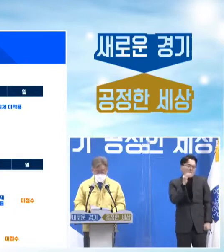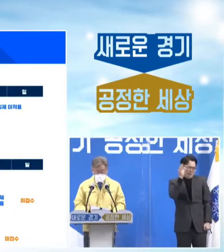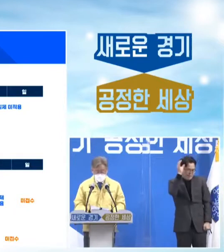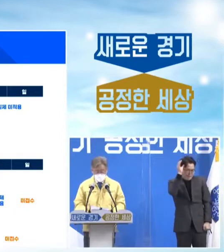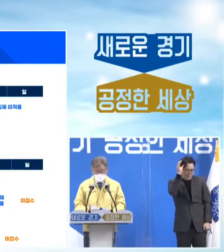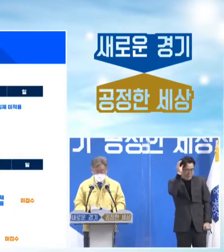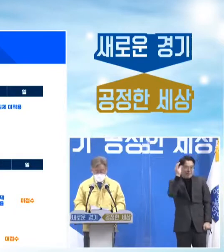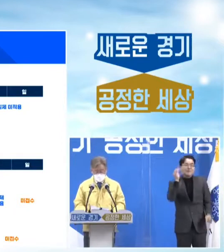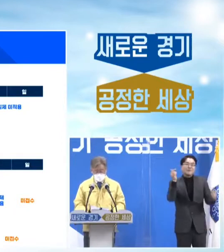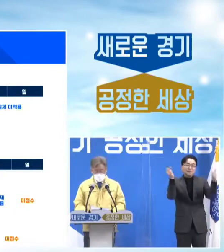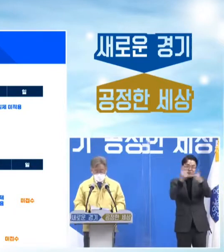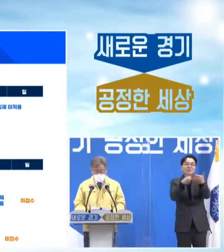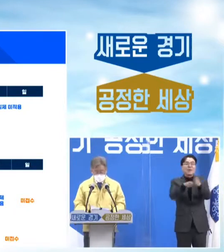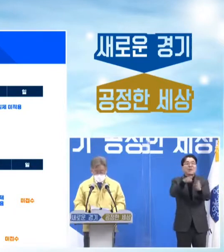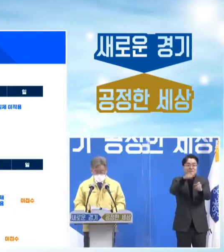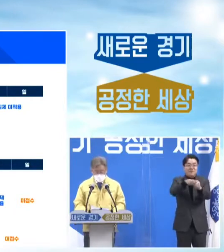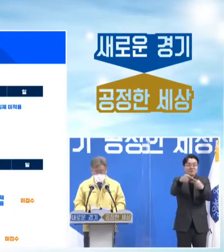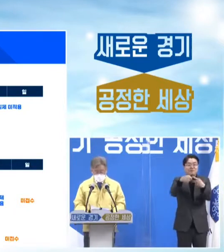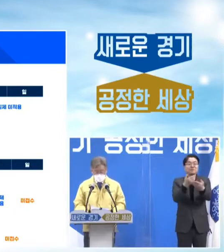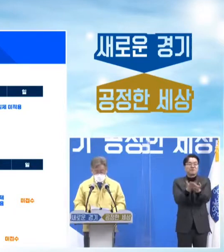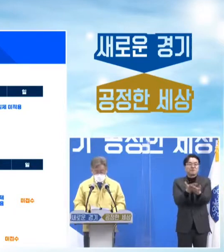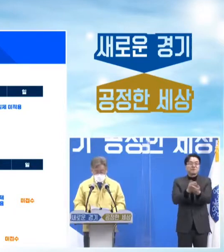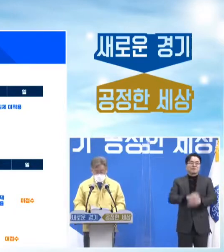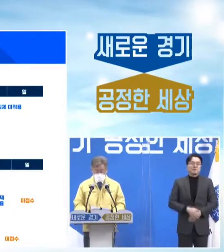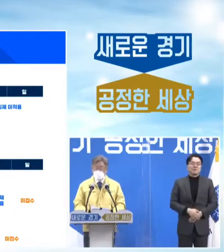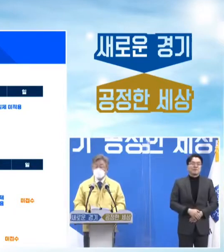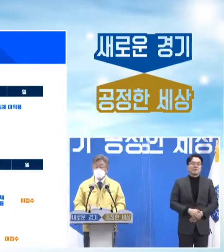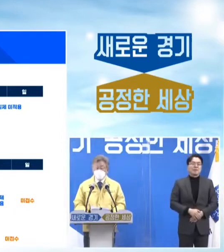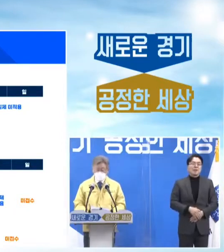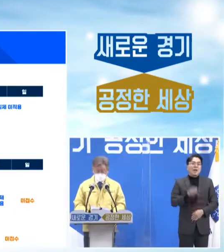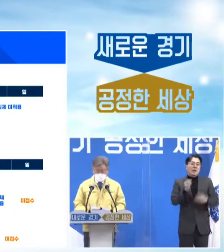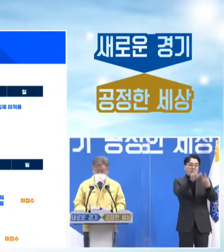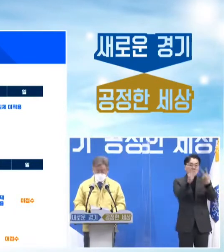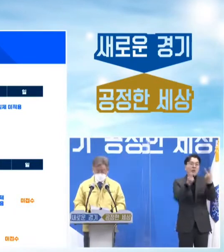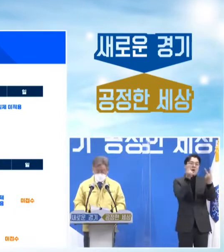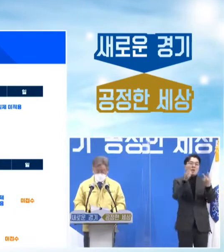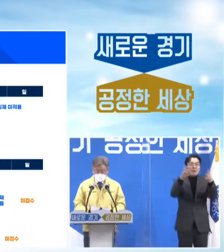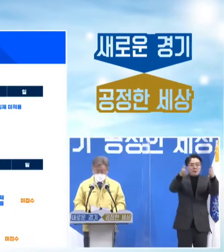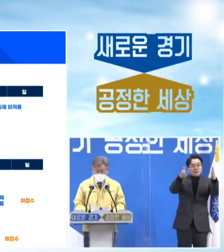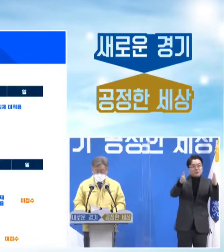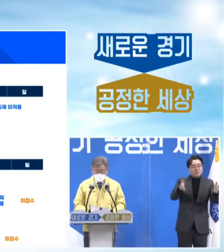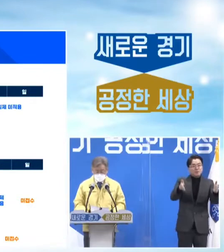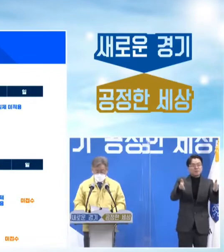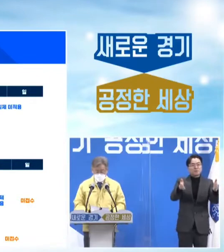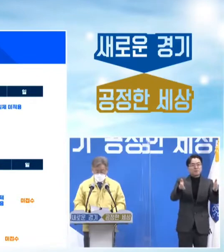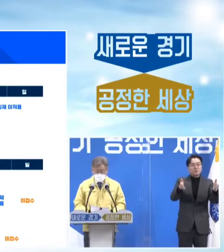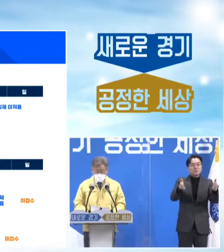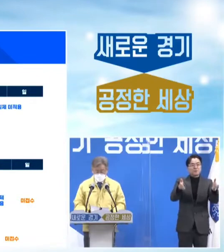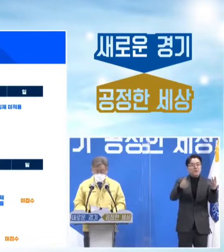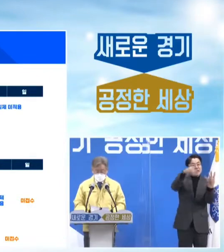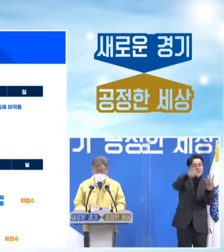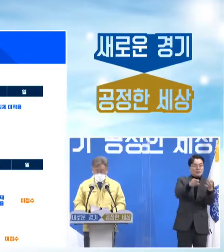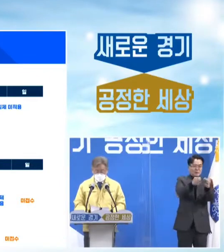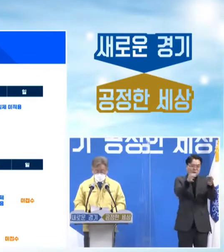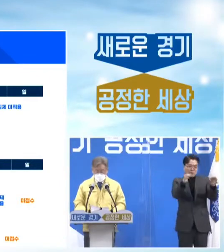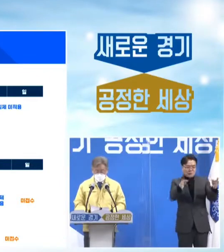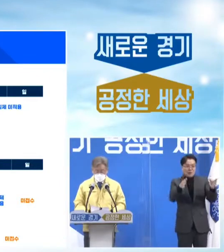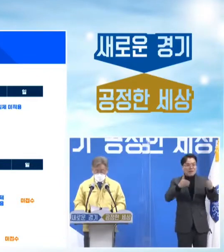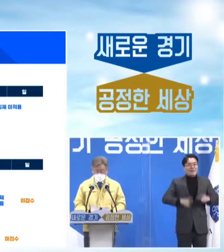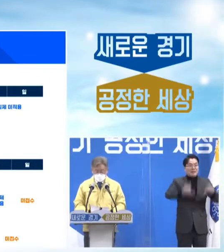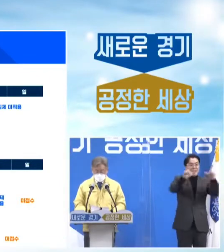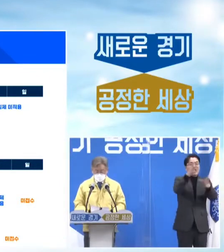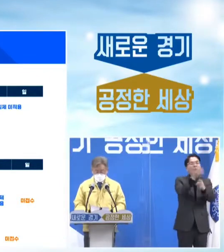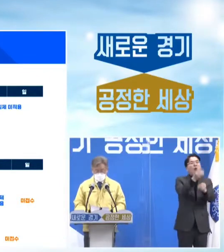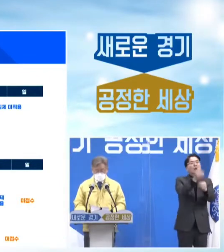2월 1일부터 2월 28일까지 2월 한 달 동안은 4주 동안 출생연도 끝자리가